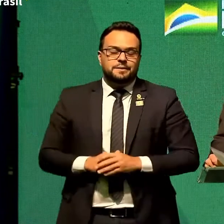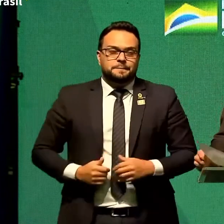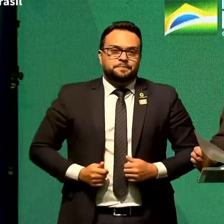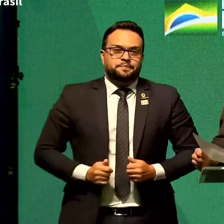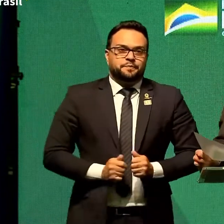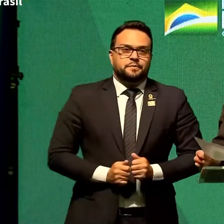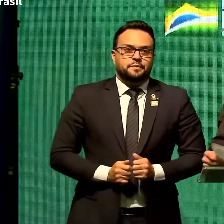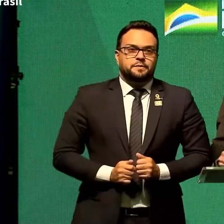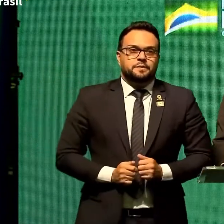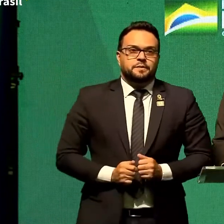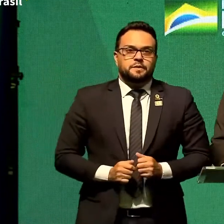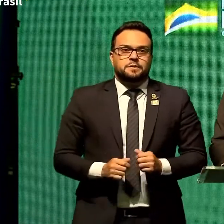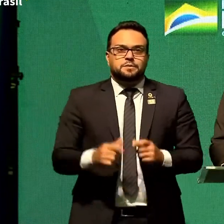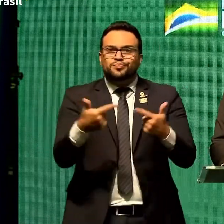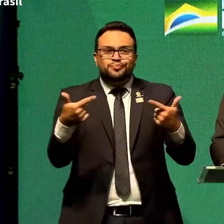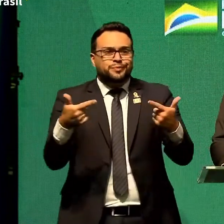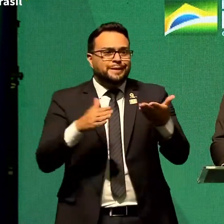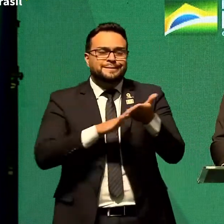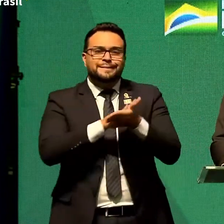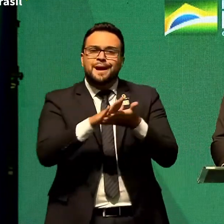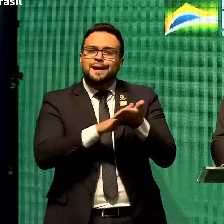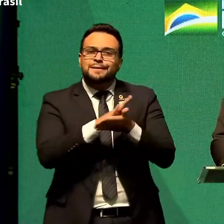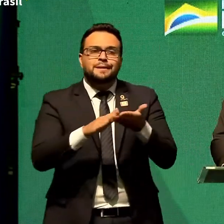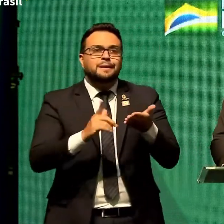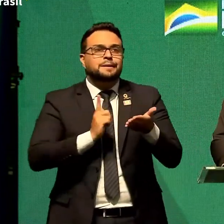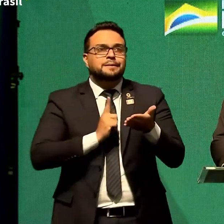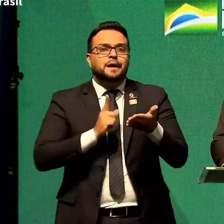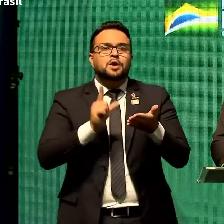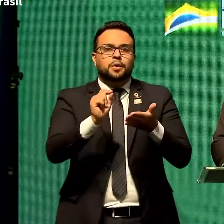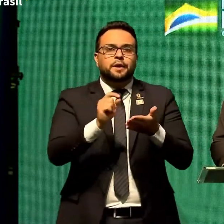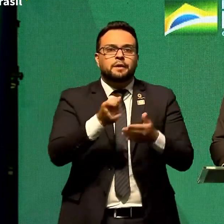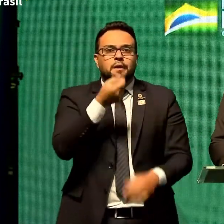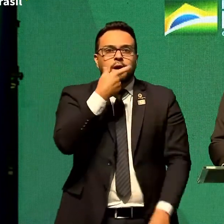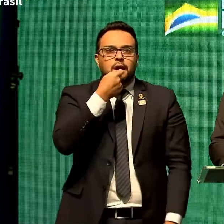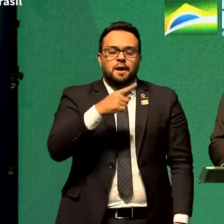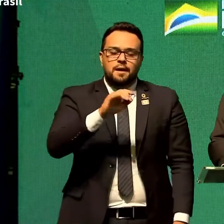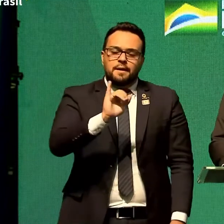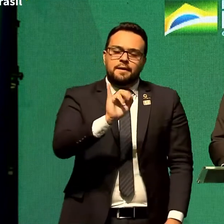não existe nada. Existe Ivermectina